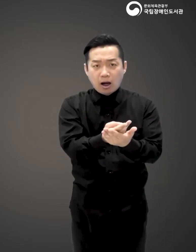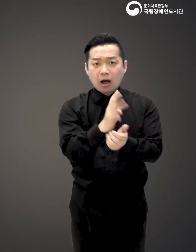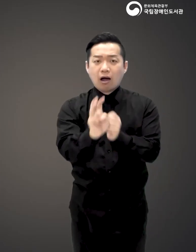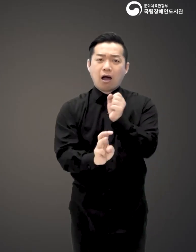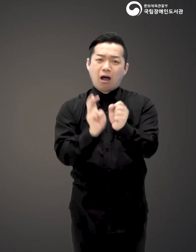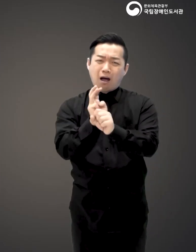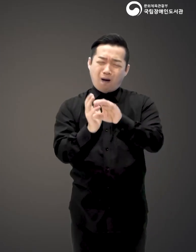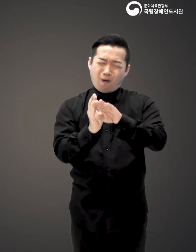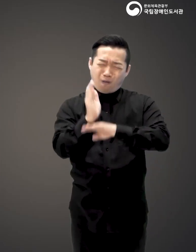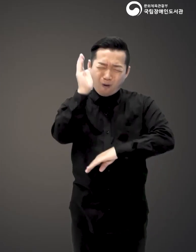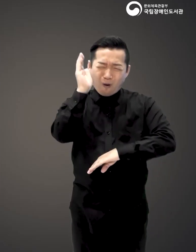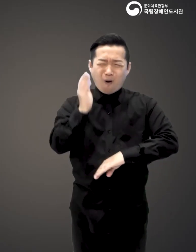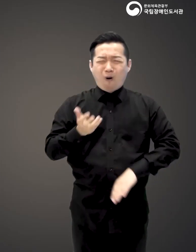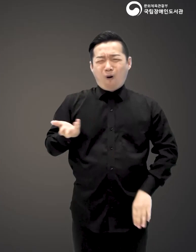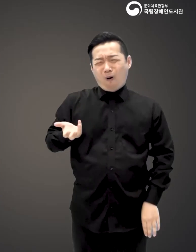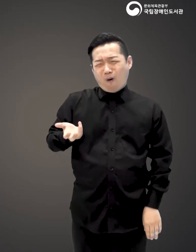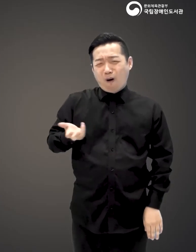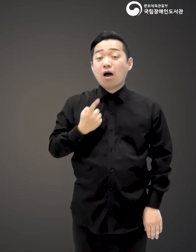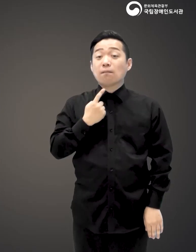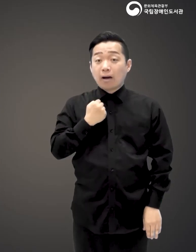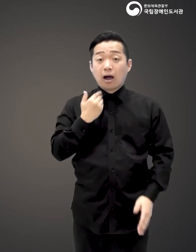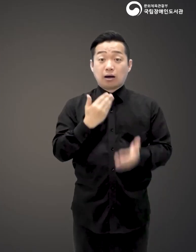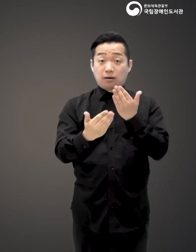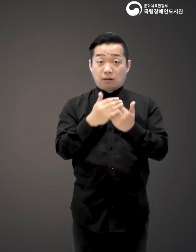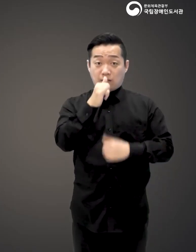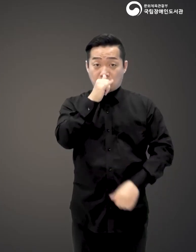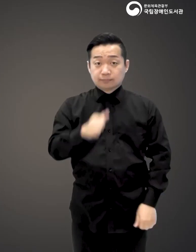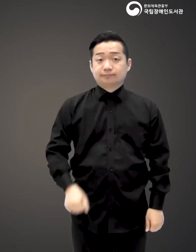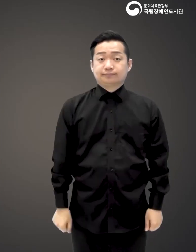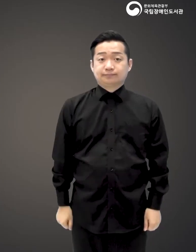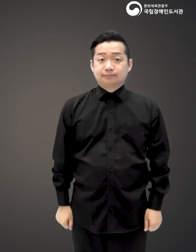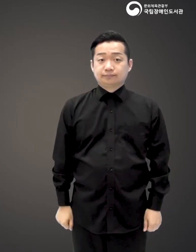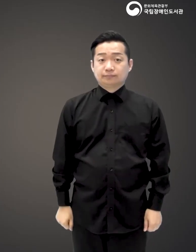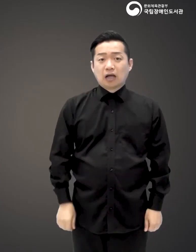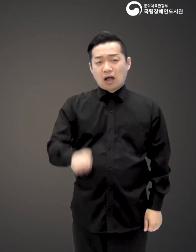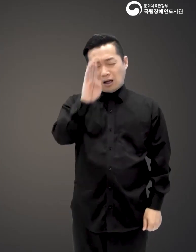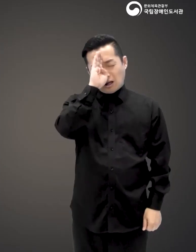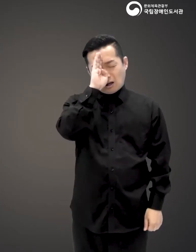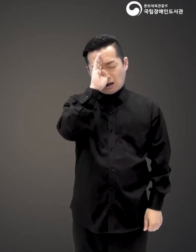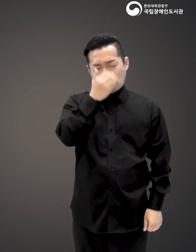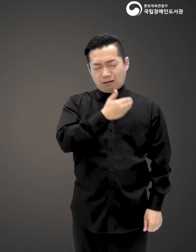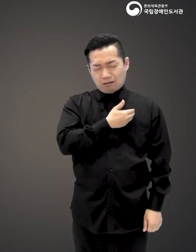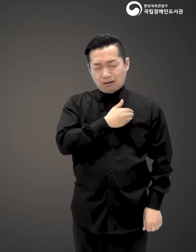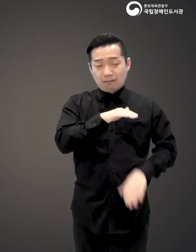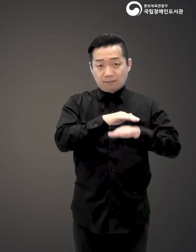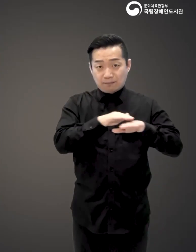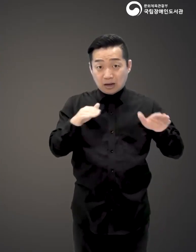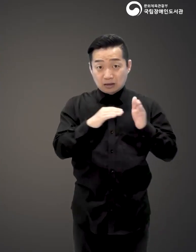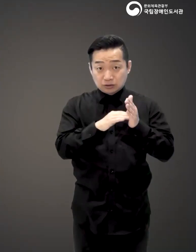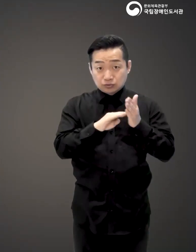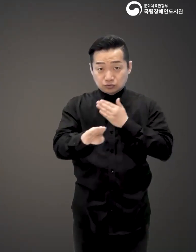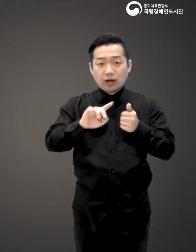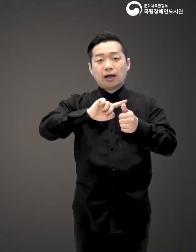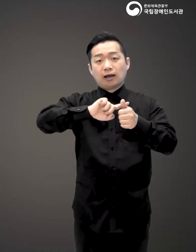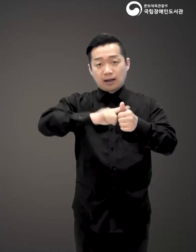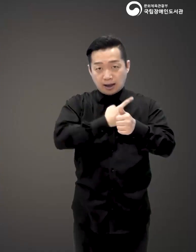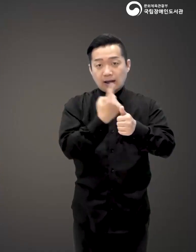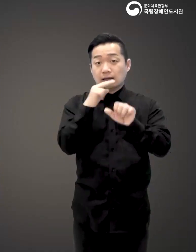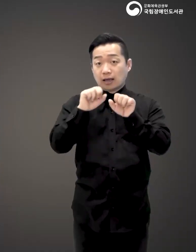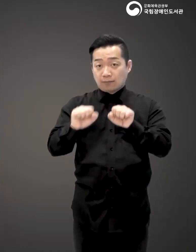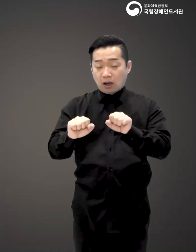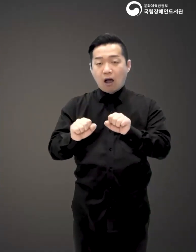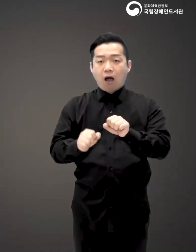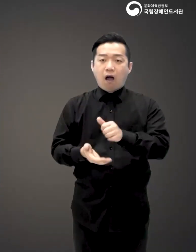쓰러져 30년 넘게 심한 통증을 갖고 온 경험이 있었습니다 병마와 싸워 이긴 후 자연과 생명에 대한